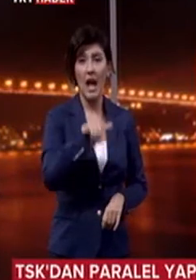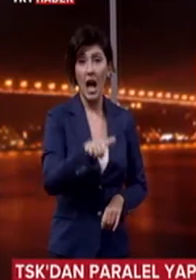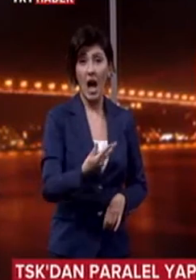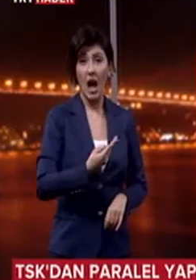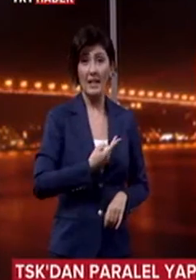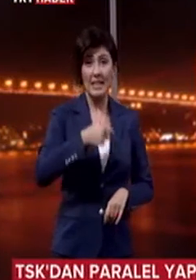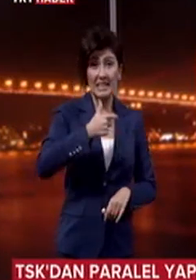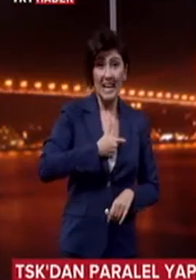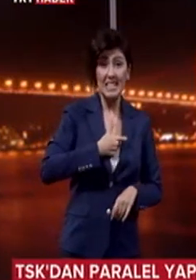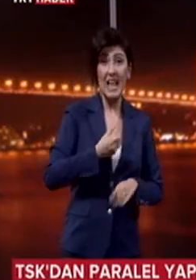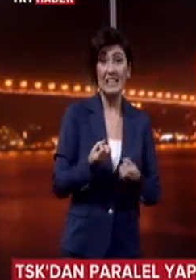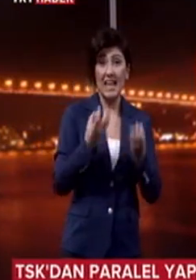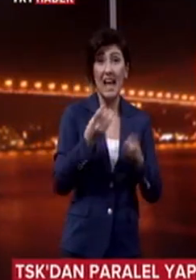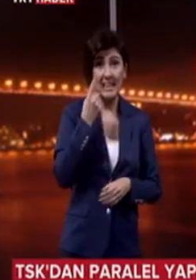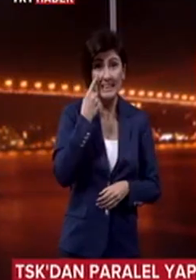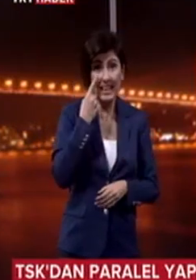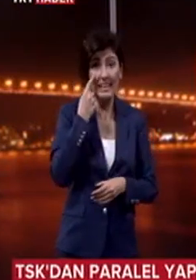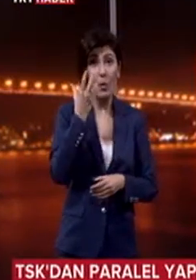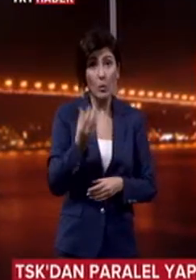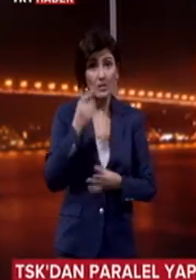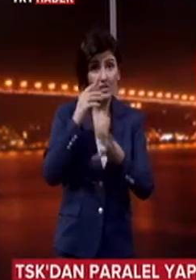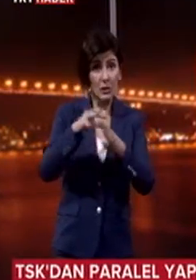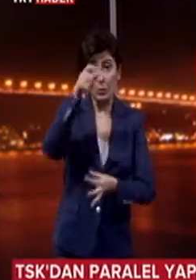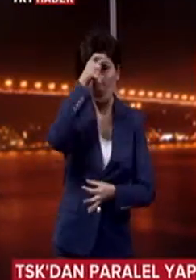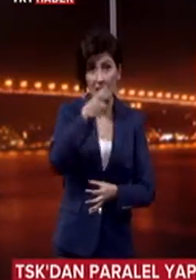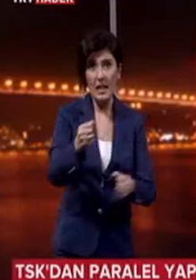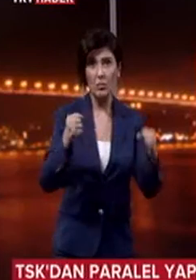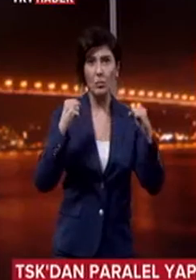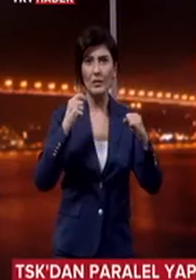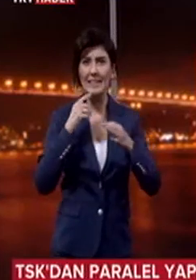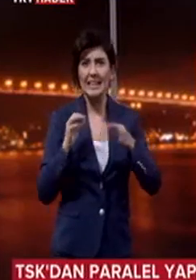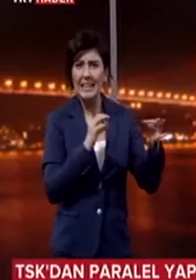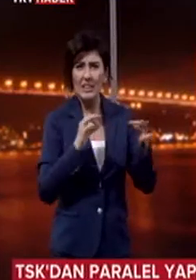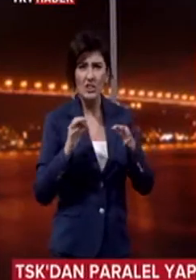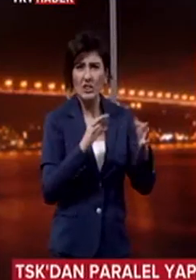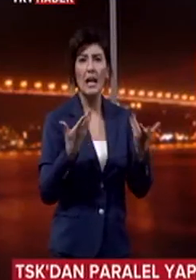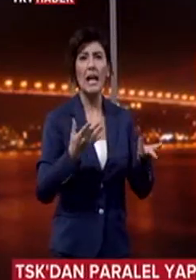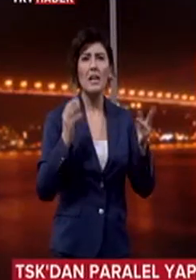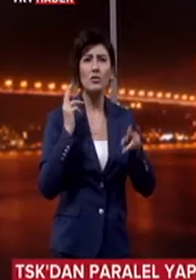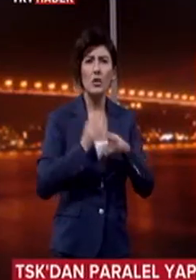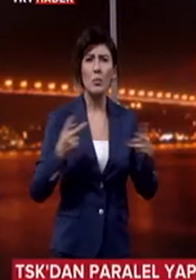yasal yeterli delil ve kanaat oluşan kişilerin Türk Silahlı Kuvvetleri ile ilişkilerinin derhal kesildiği açıklamasında bulunuldu.